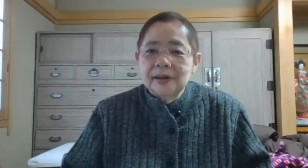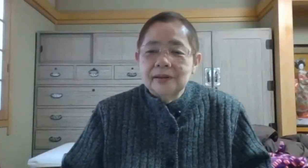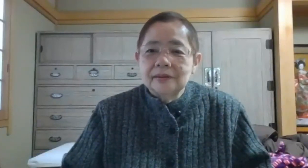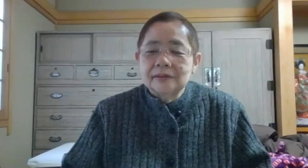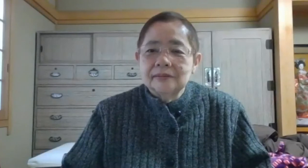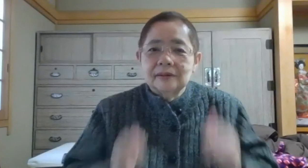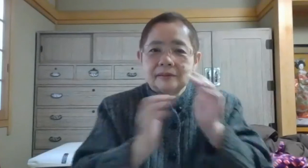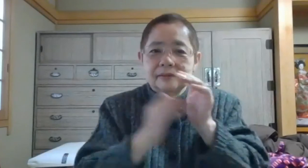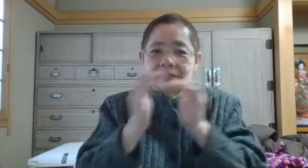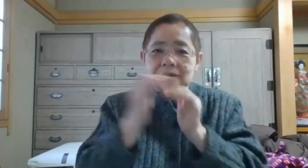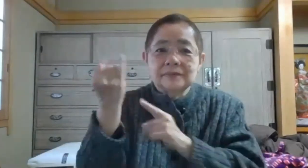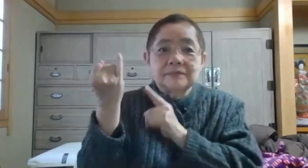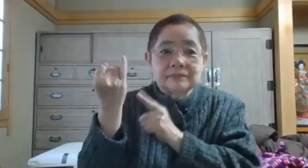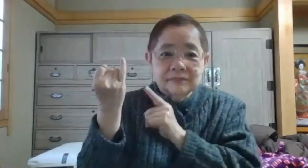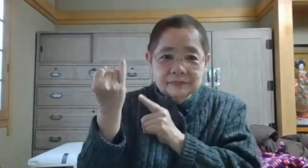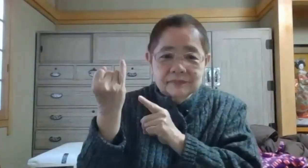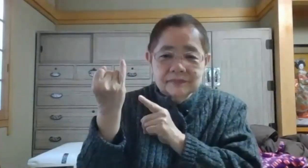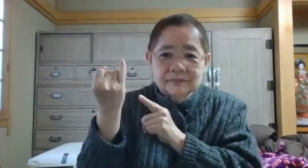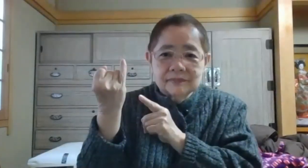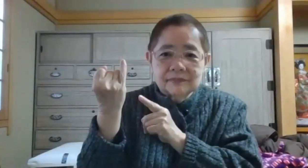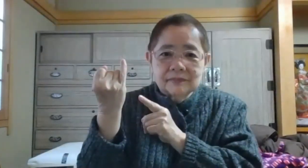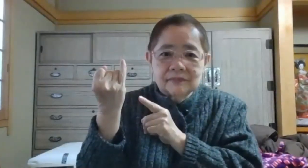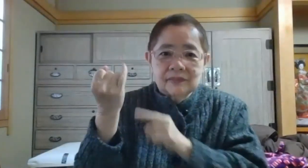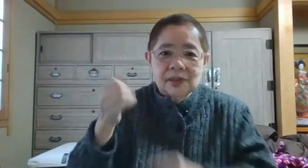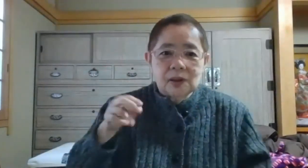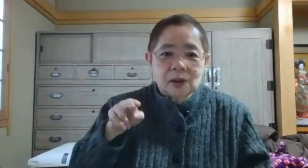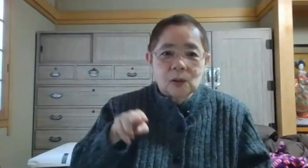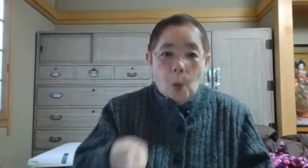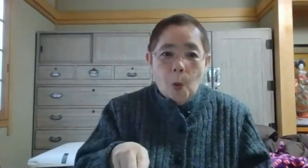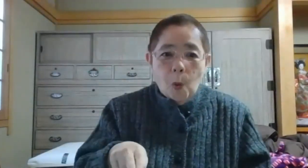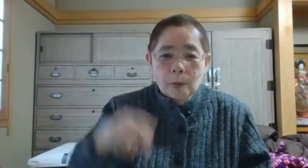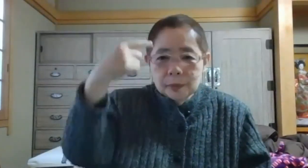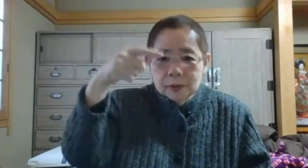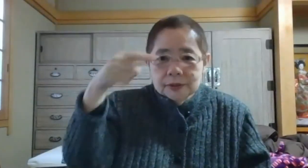竹さんに語を教えたときに、異語をね。